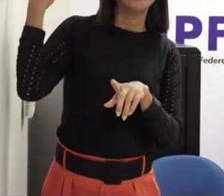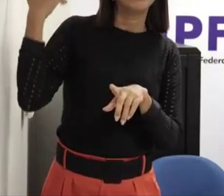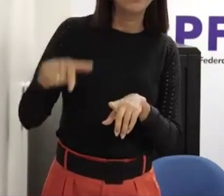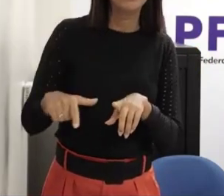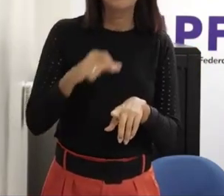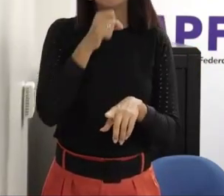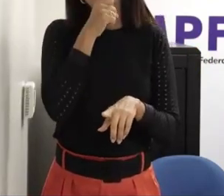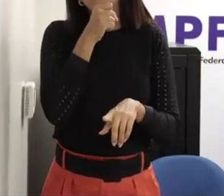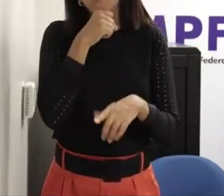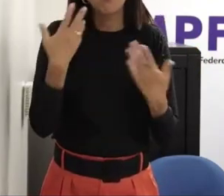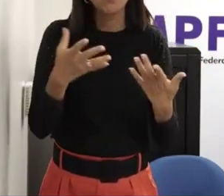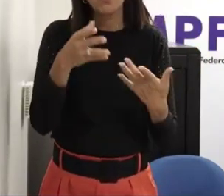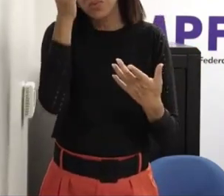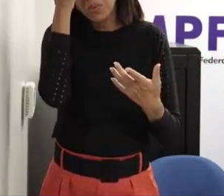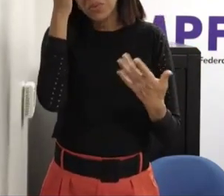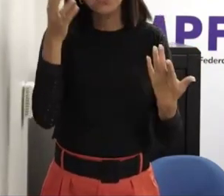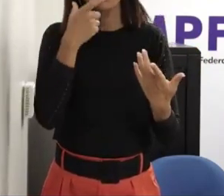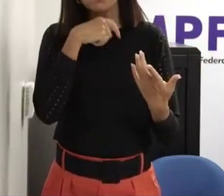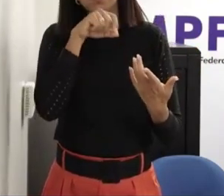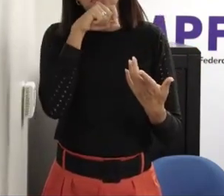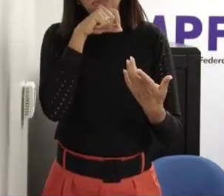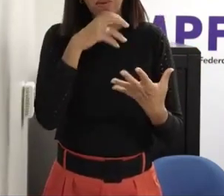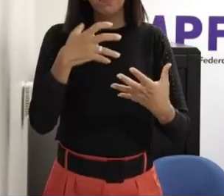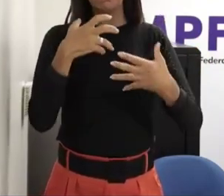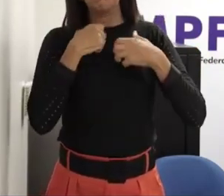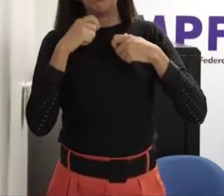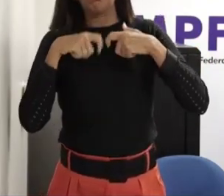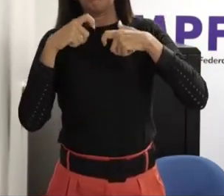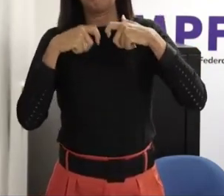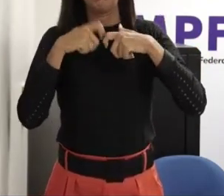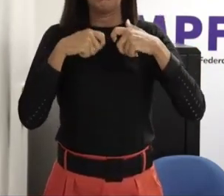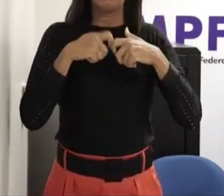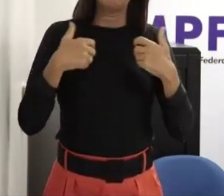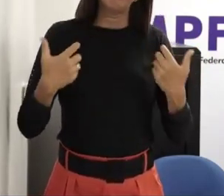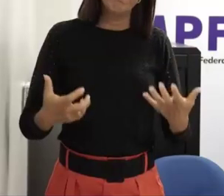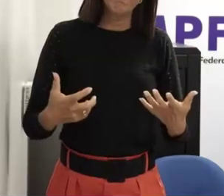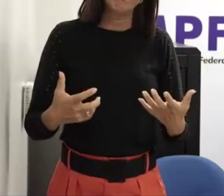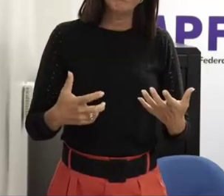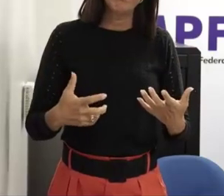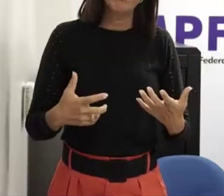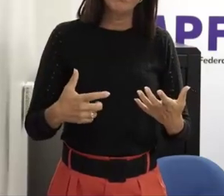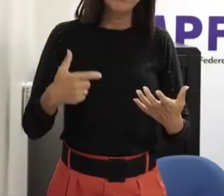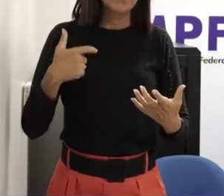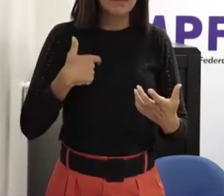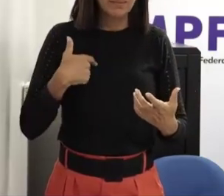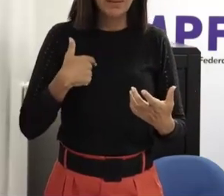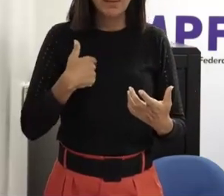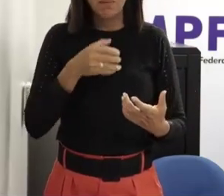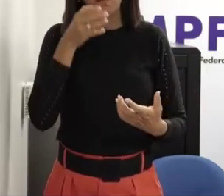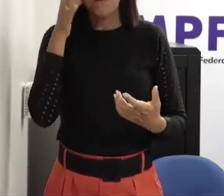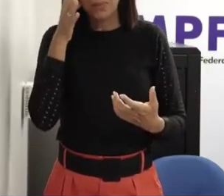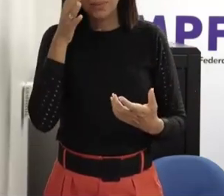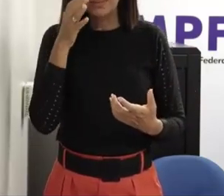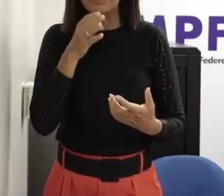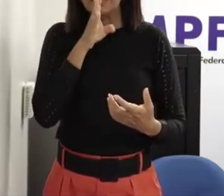remoendo de culpa e tudo mais é por não ter levado a frente ou por ter levado a frente